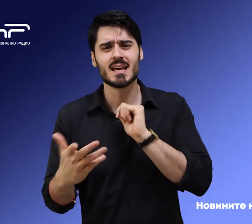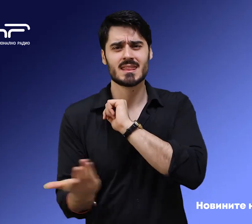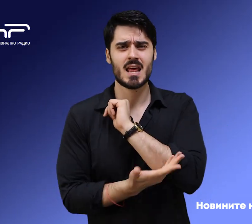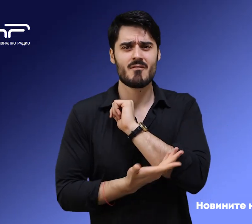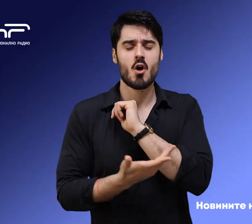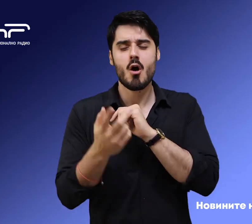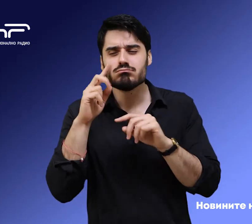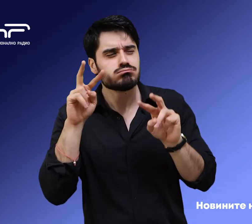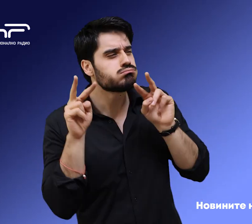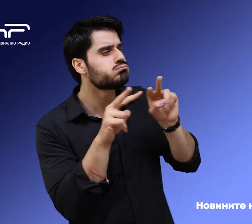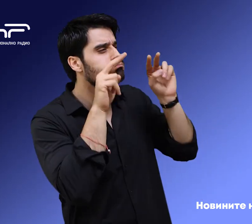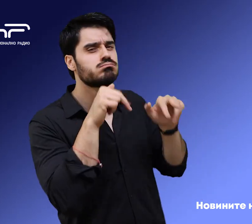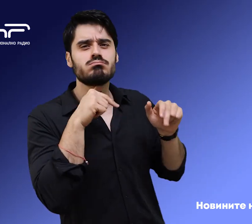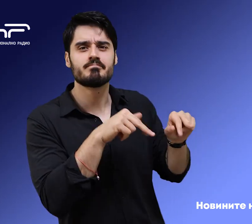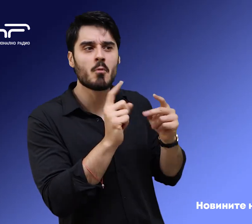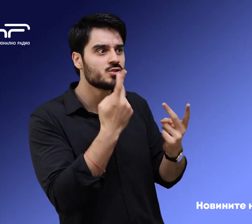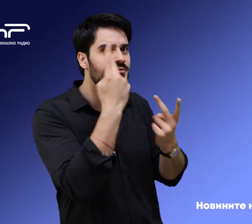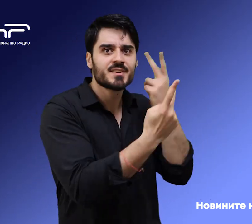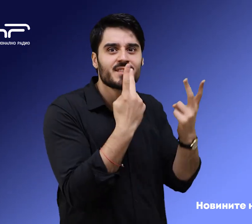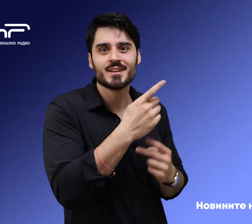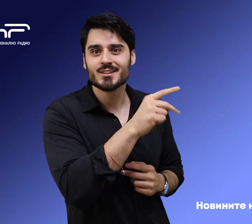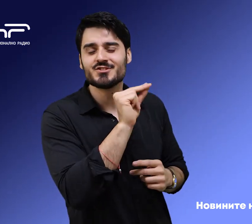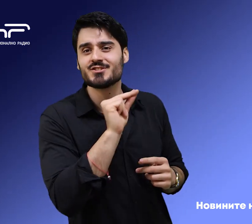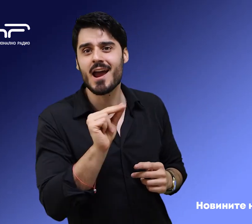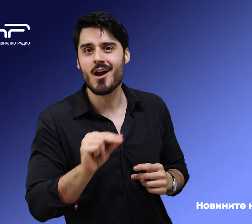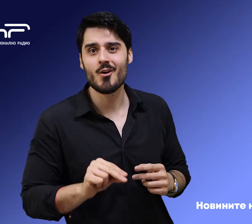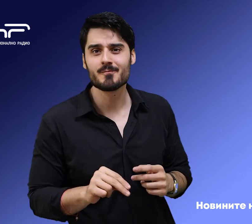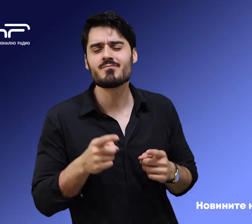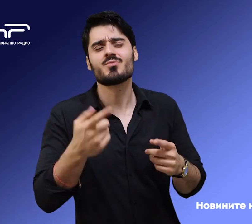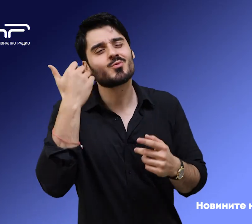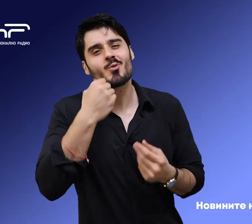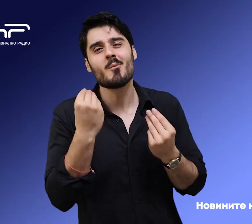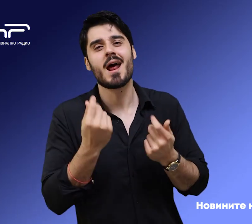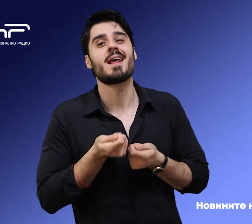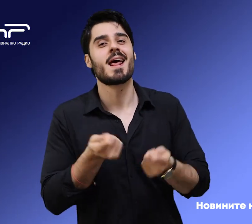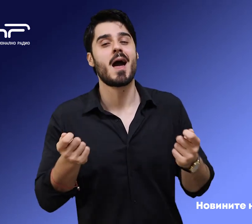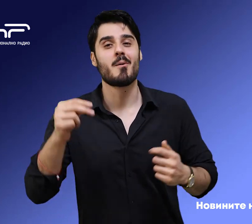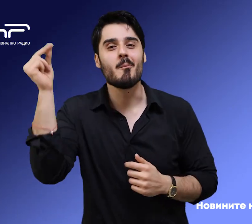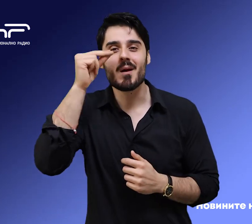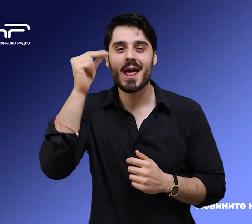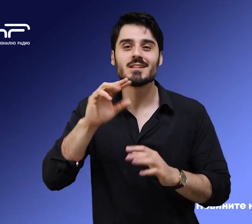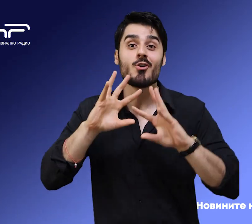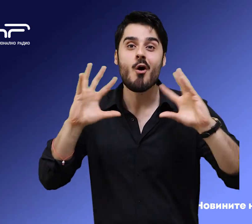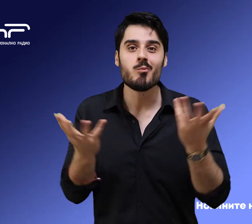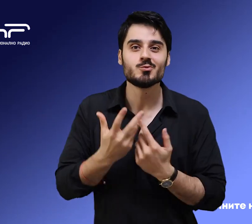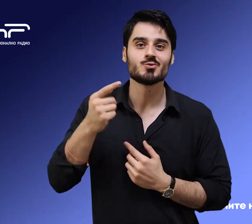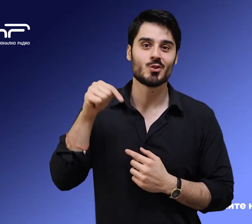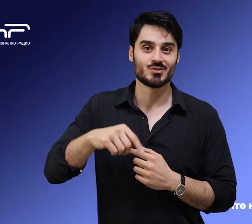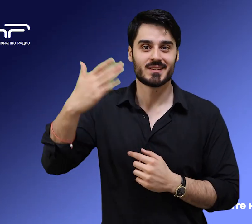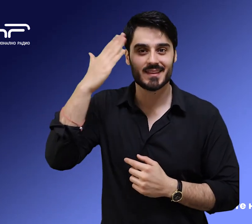спира погледите на любопитните минувачи и ще бъде най-добрата реклама за българската общност и за страната ни. Това се